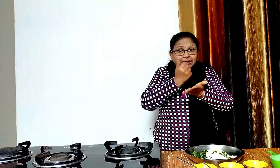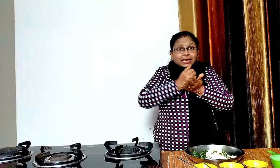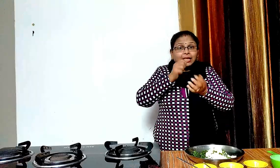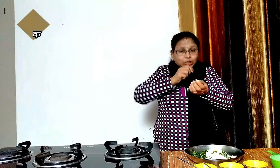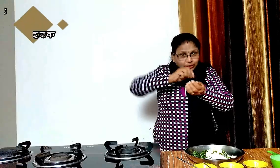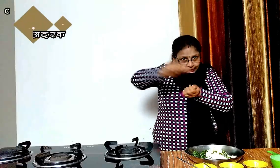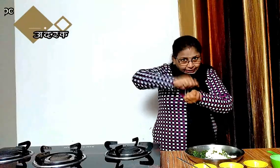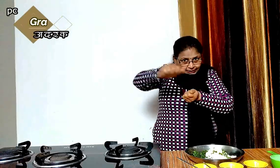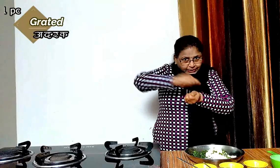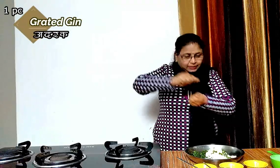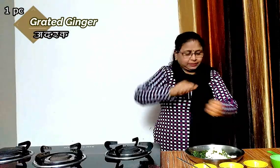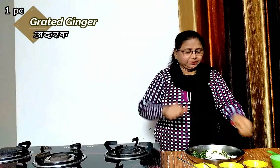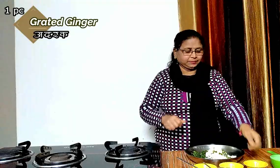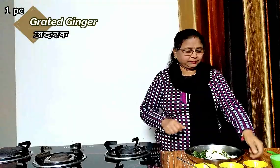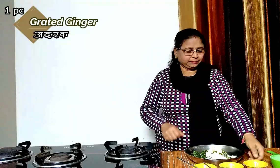थोड़ा सा किसा हुआ आद्रक